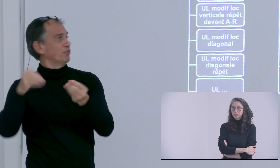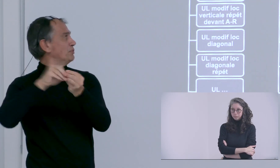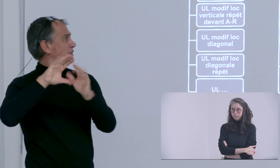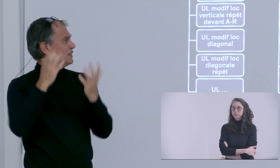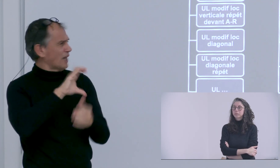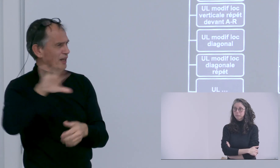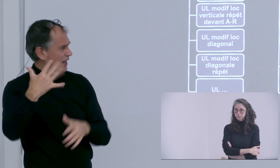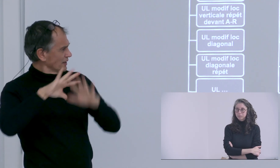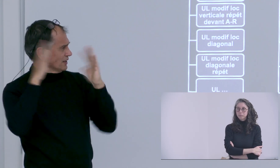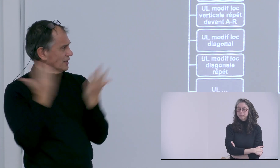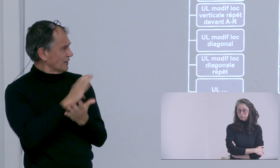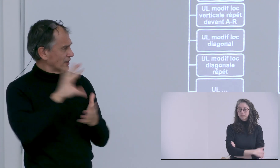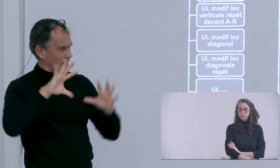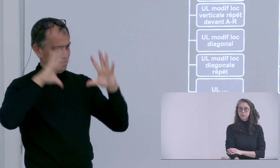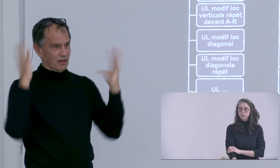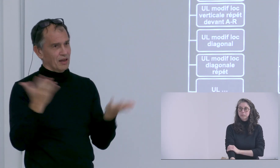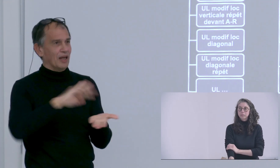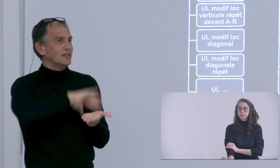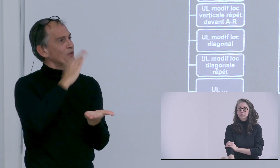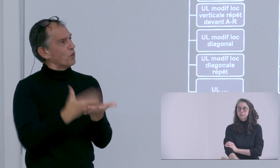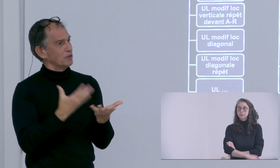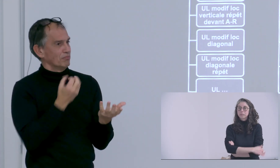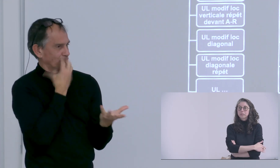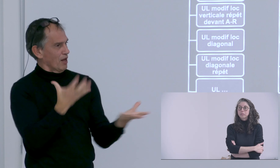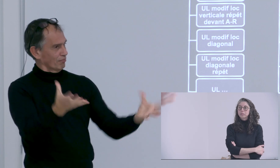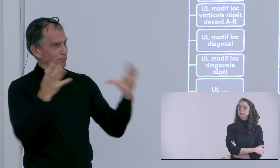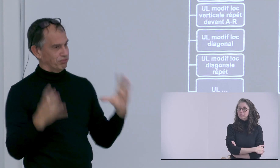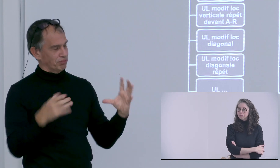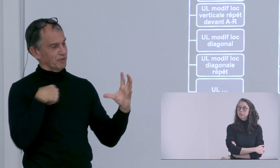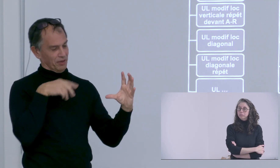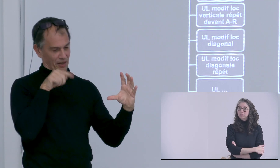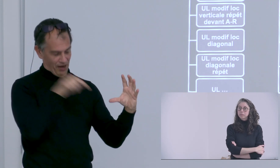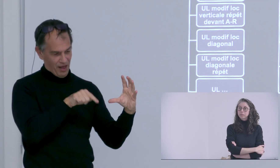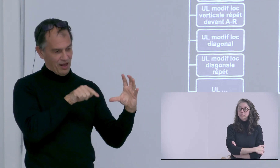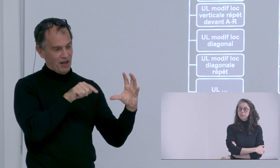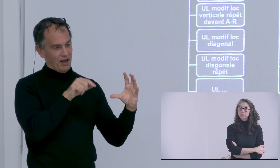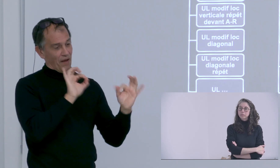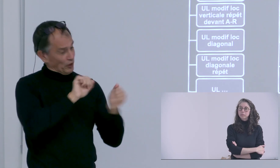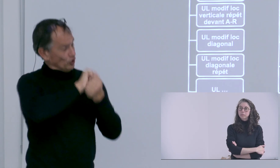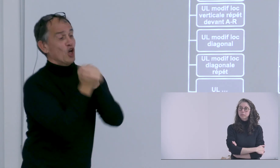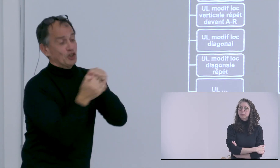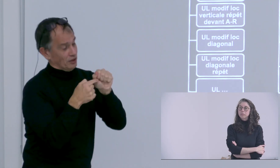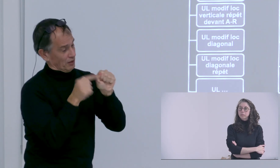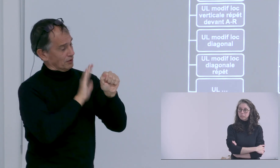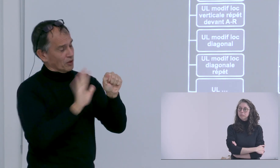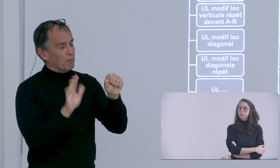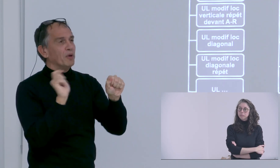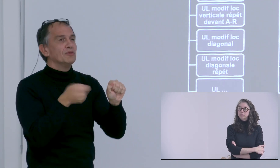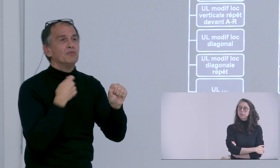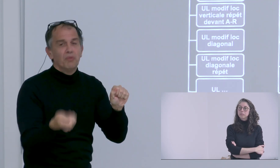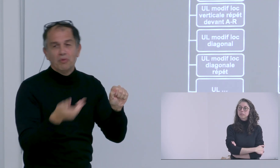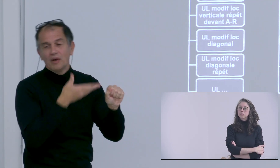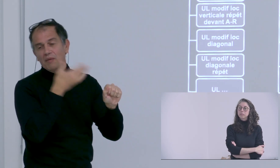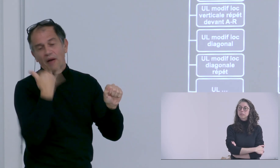vous l'avez étendu enfin vous avez trouvé 35 formes puis étendu à un autre groupe et vous êtes allé jusqu'à 150 formes différentes